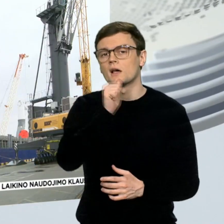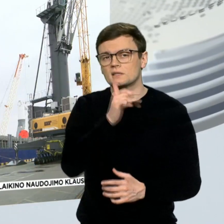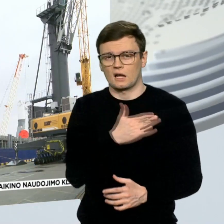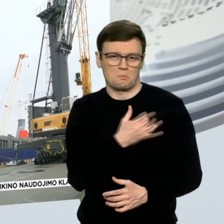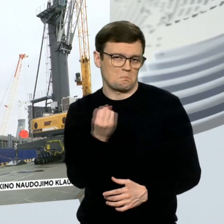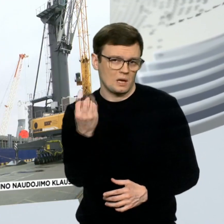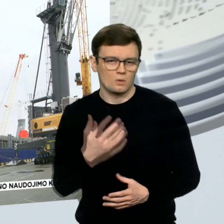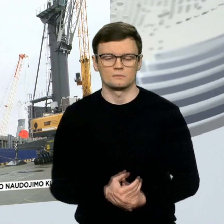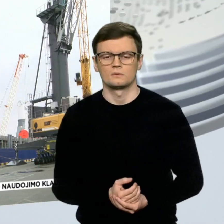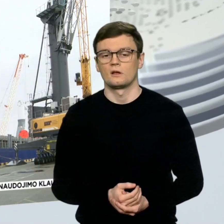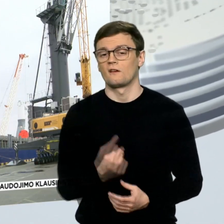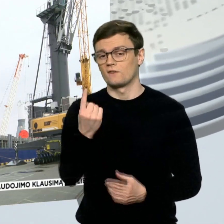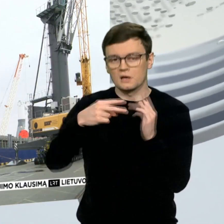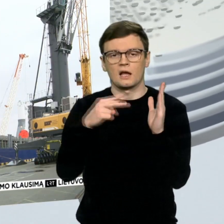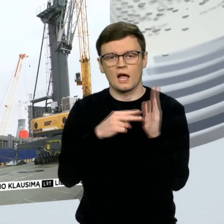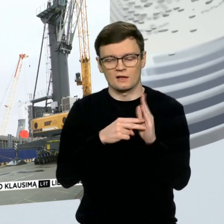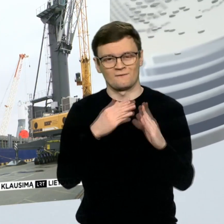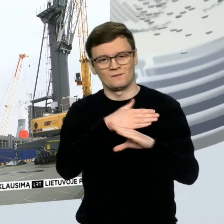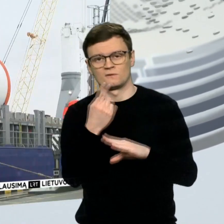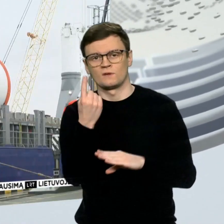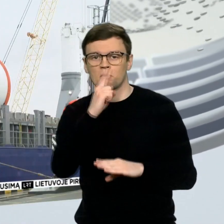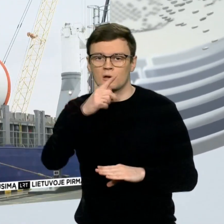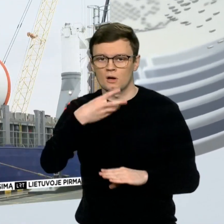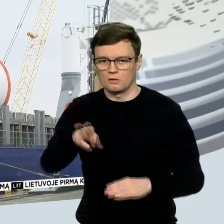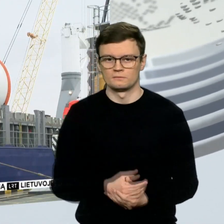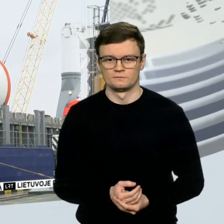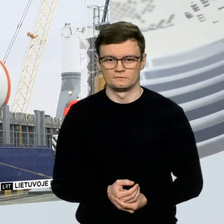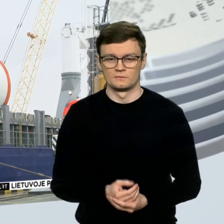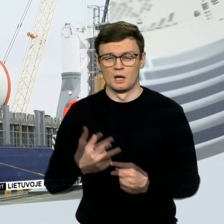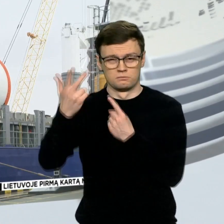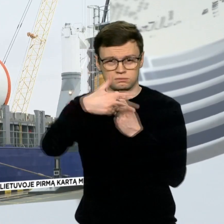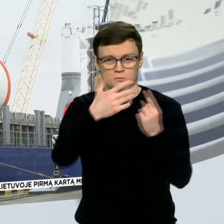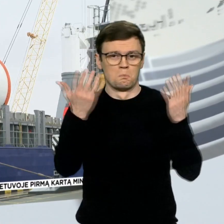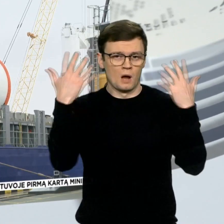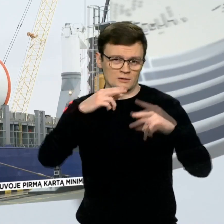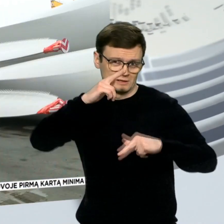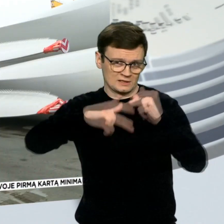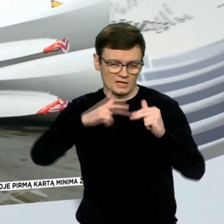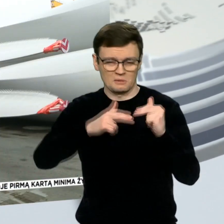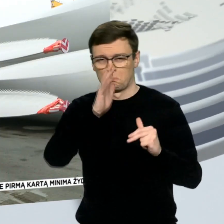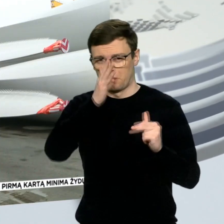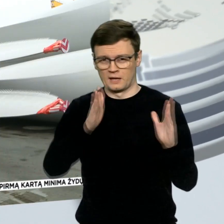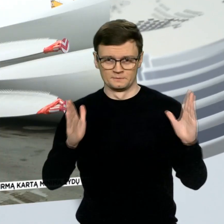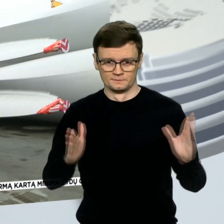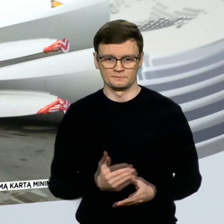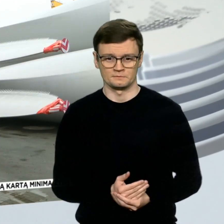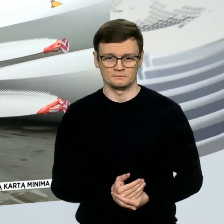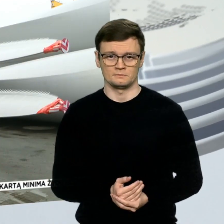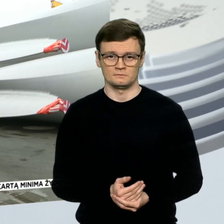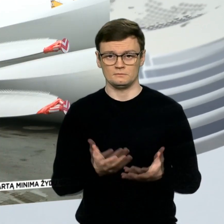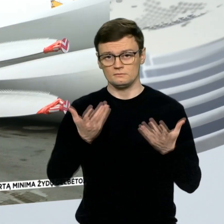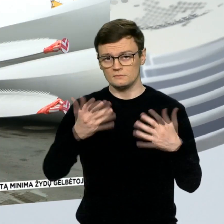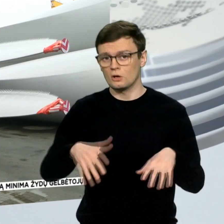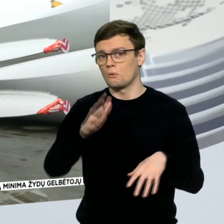Viena jėgainių kainuoja per milijoną jų parko statybos užtrunka penkmetį. Bet jau keliurius metus Europos Sąjungai gyvenant žaliuojų